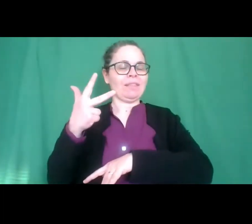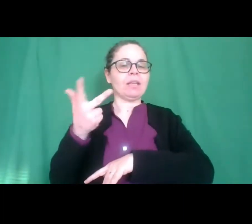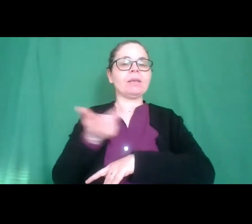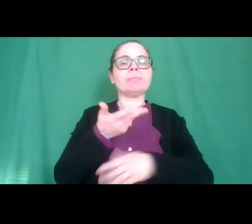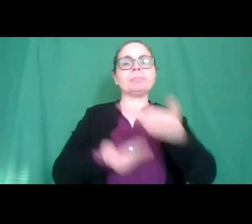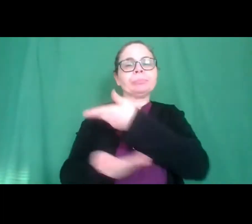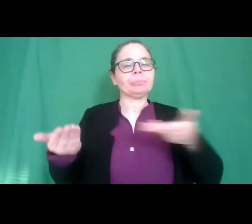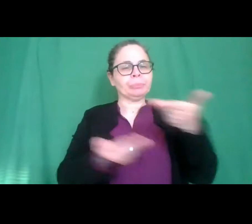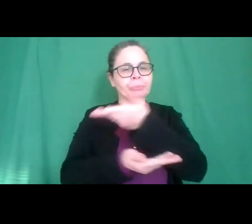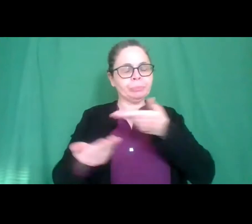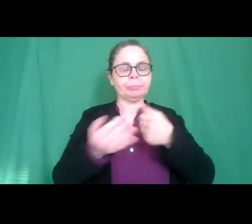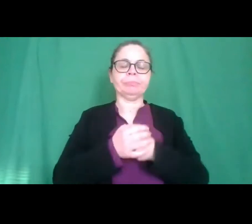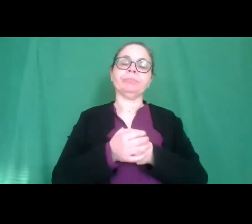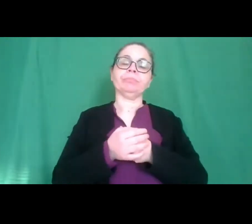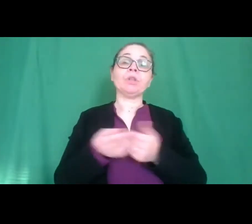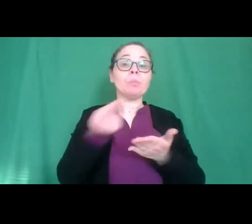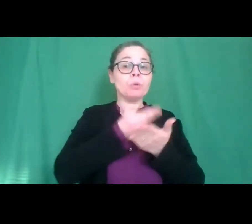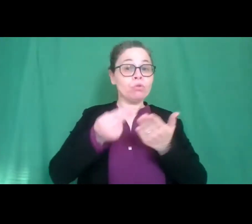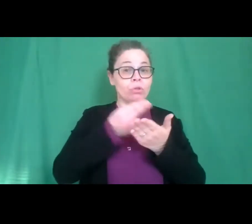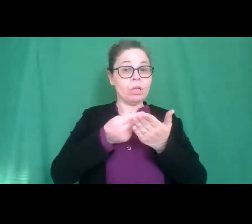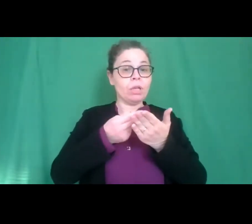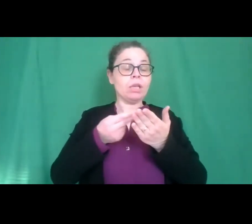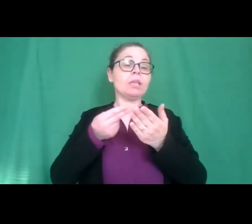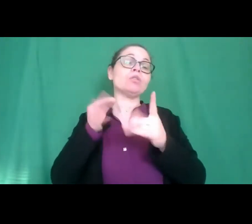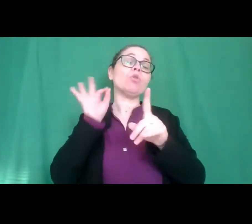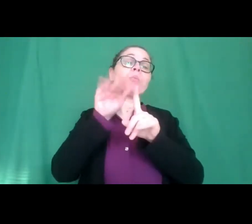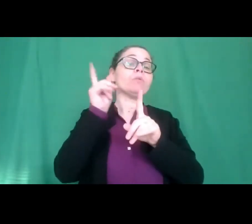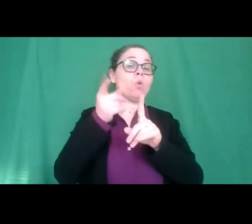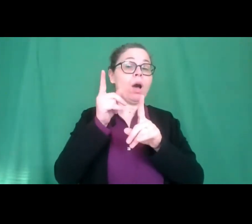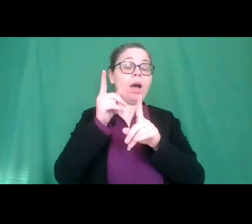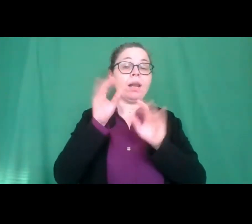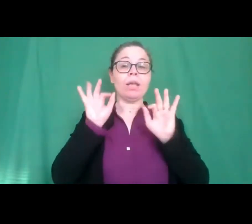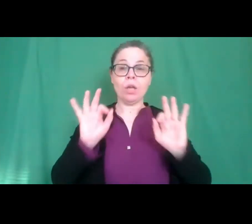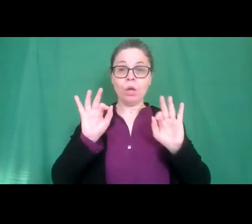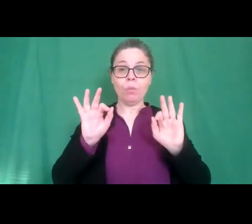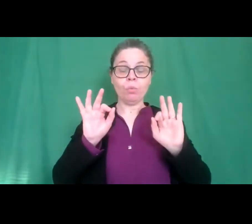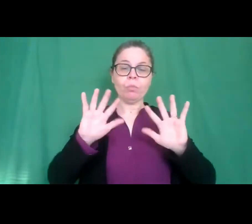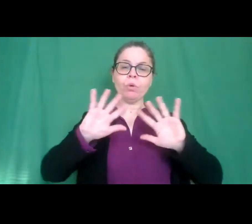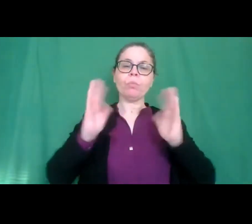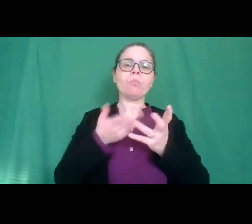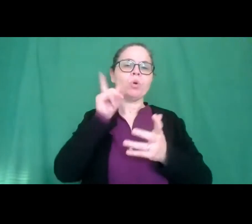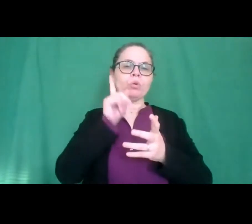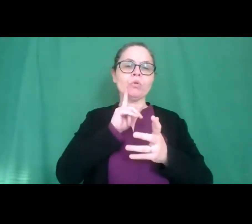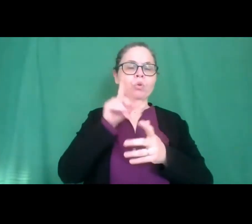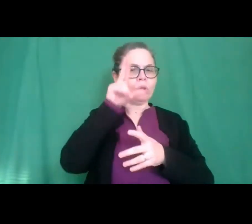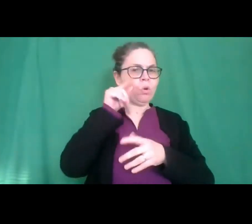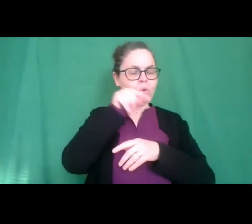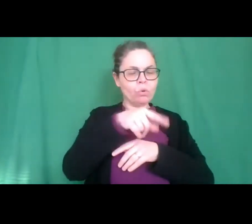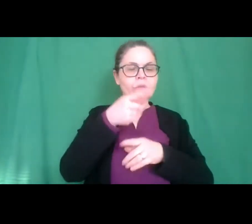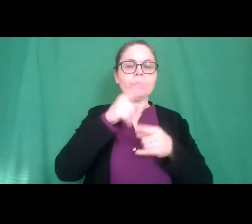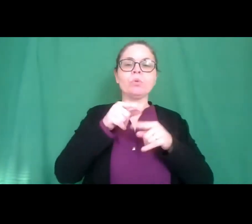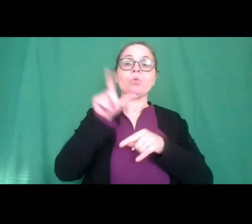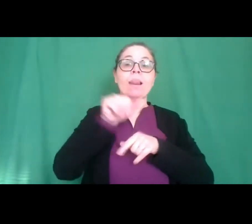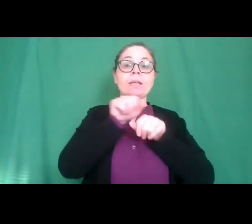progetto è di far conoscere il mondo dei sordi divulgando anche la lingua dei segni con la